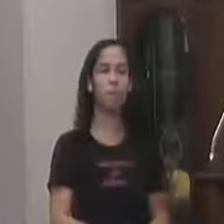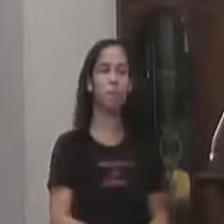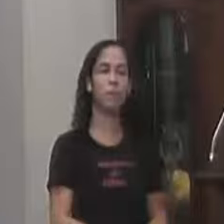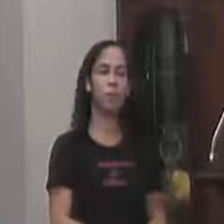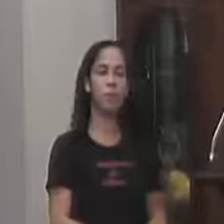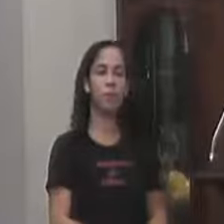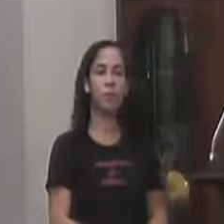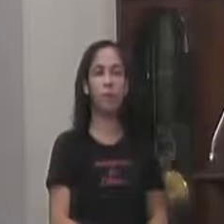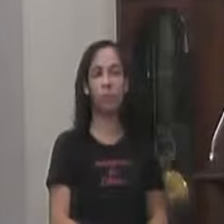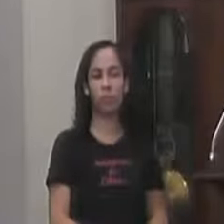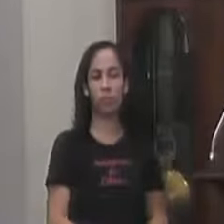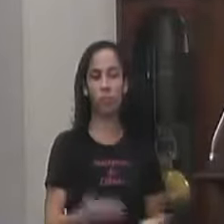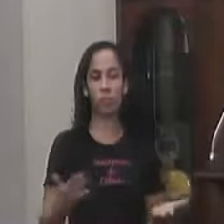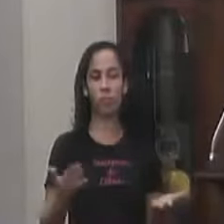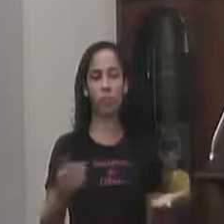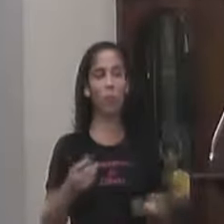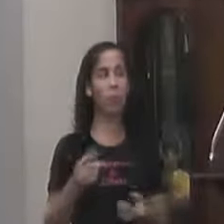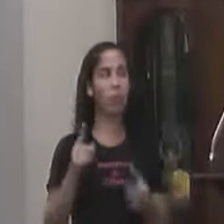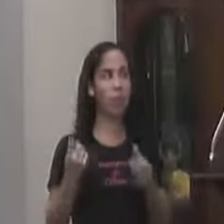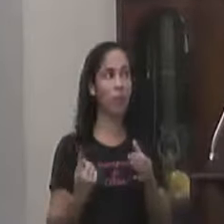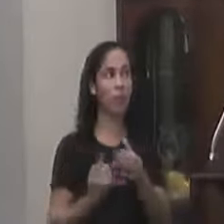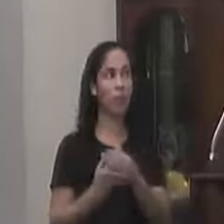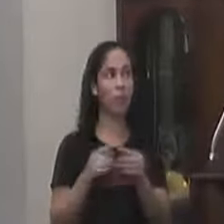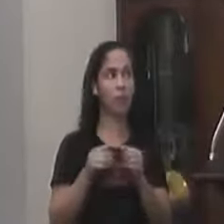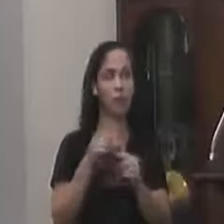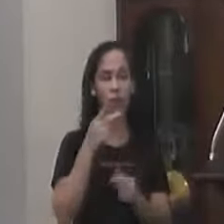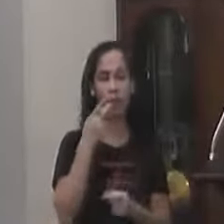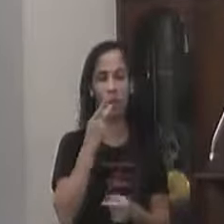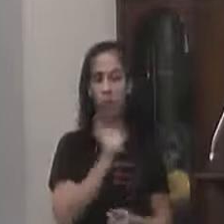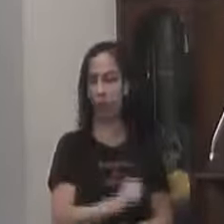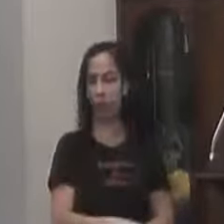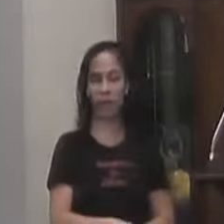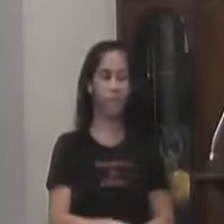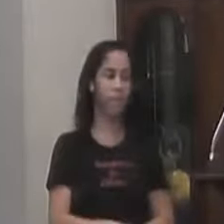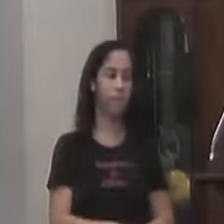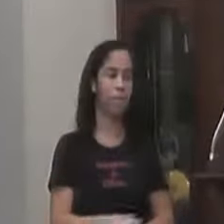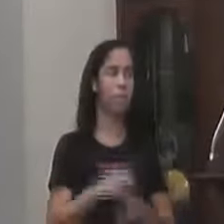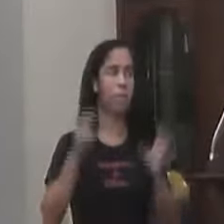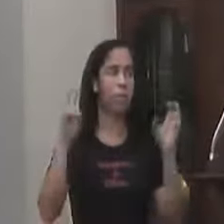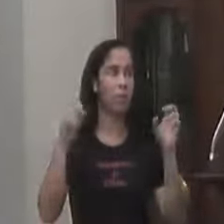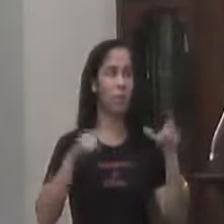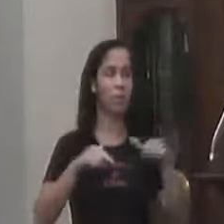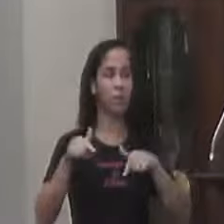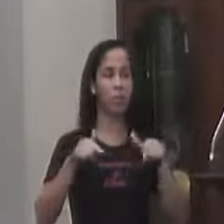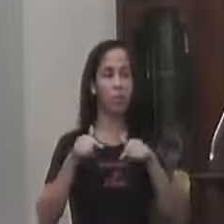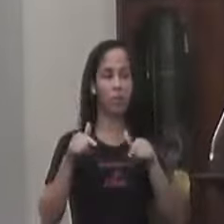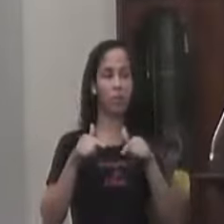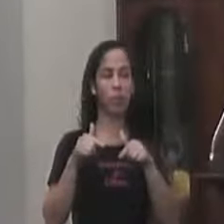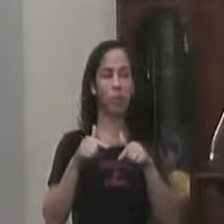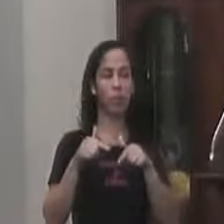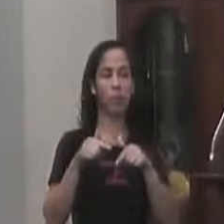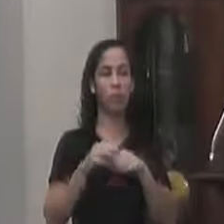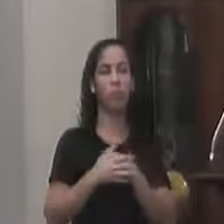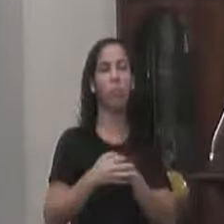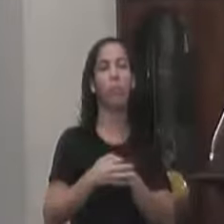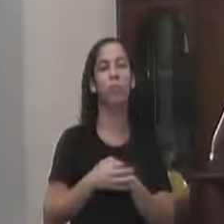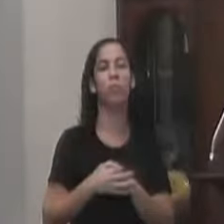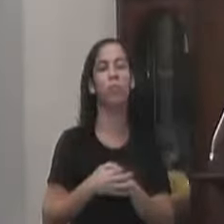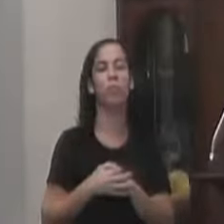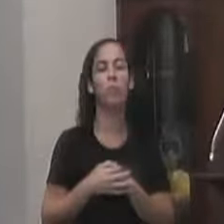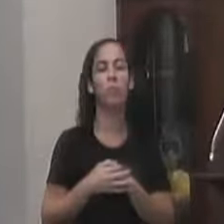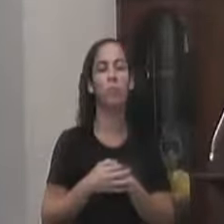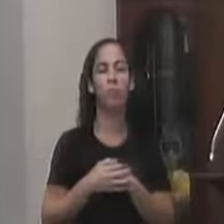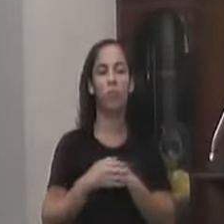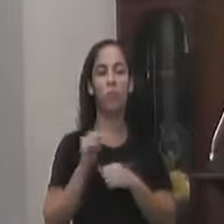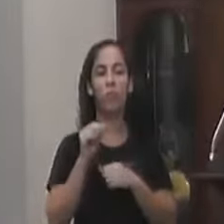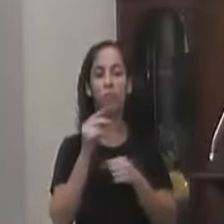Venho exclusivamente hoje, presidente Para falar Sobre meu trabalho De um